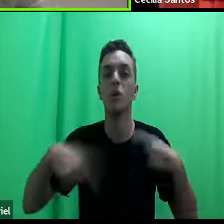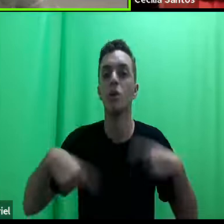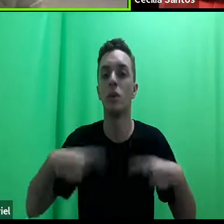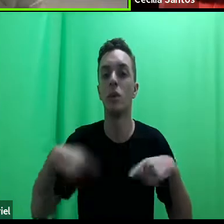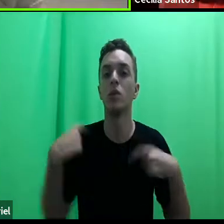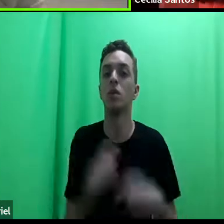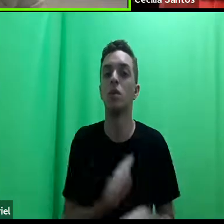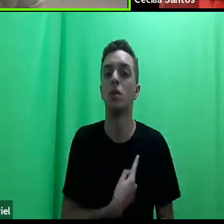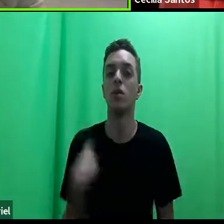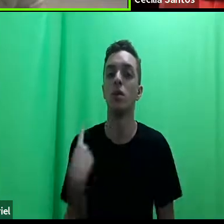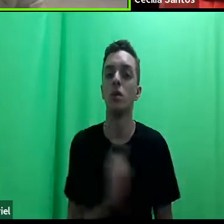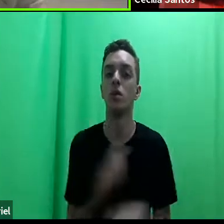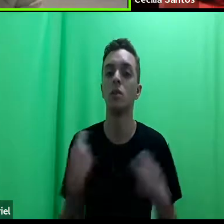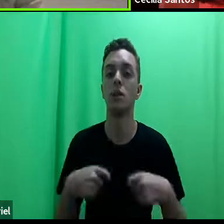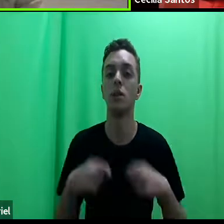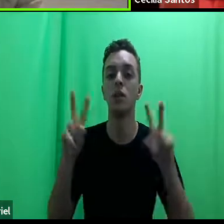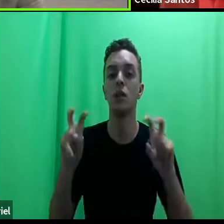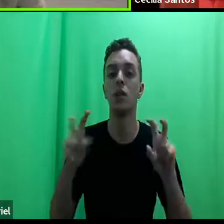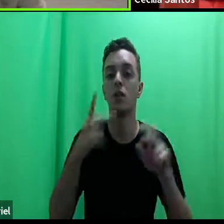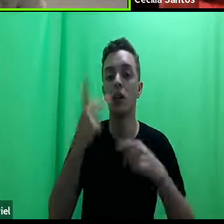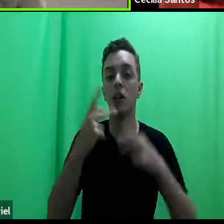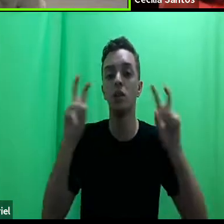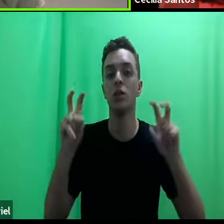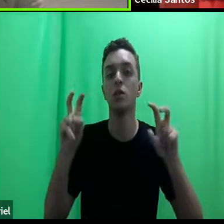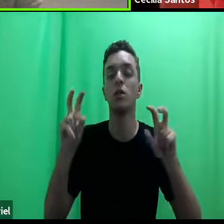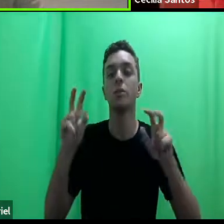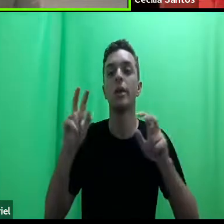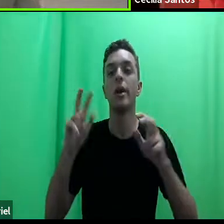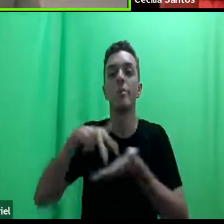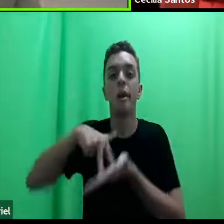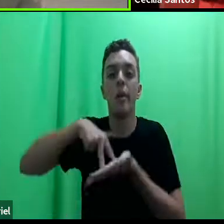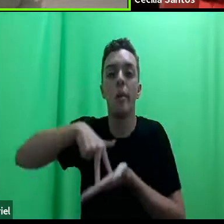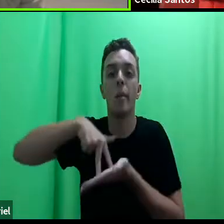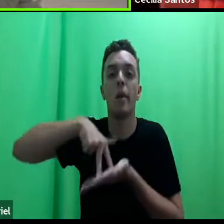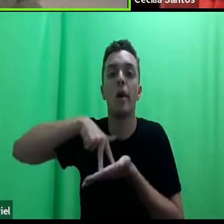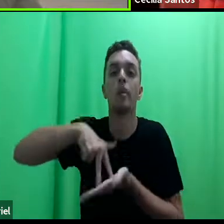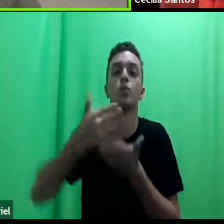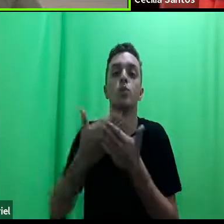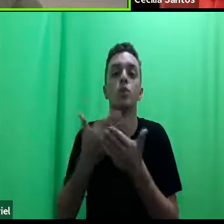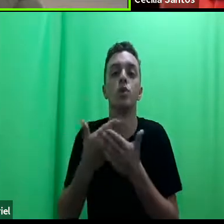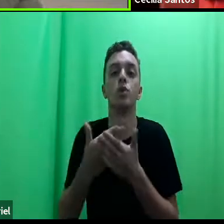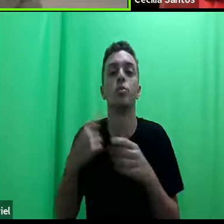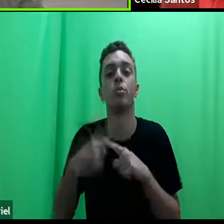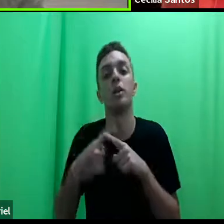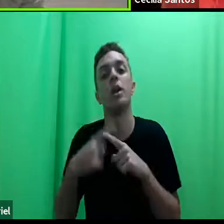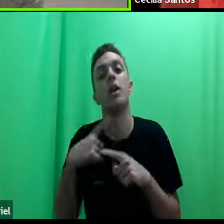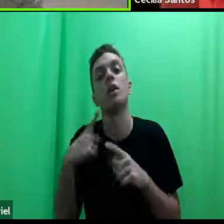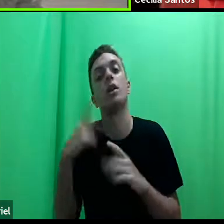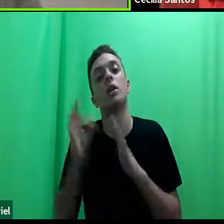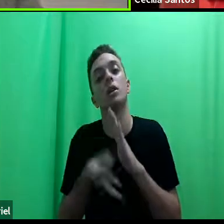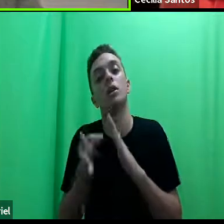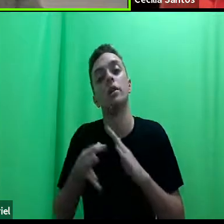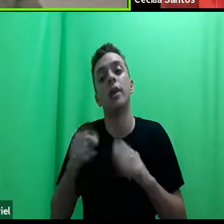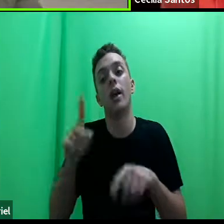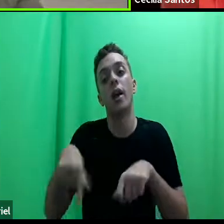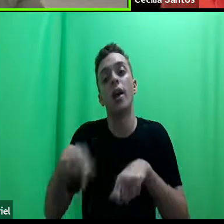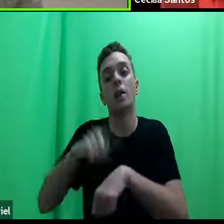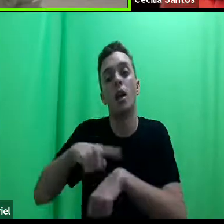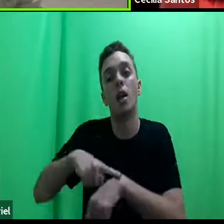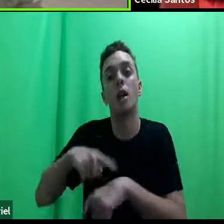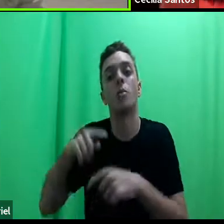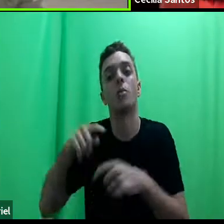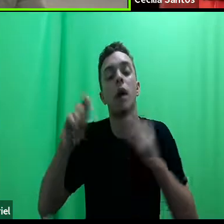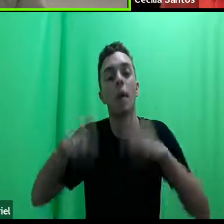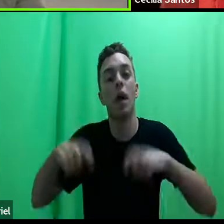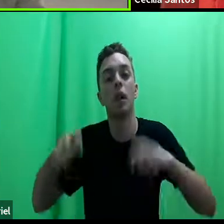sobre permanência estudantil. Um projeto clínico é um projeto que demanda investimento de tempo, de capacitação, e quem